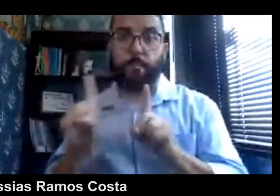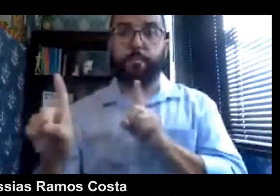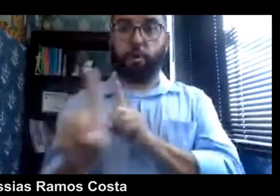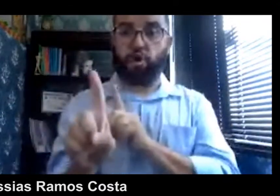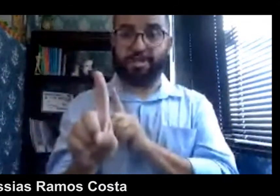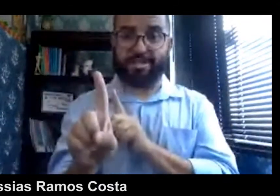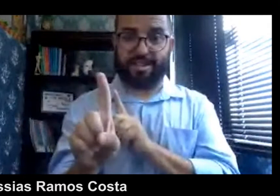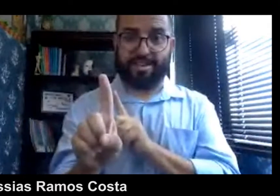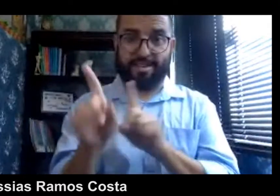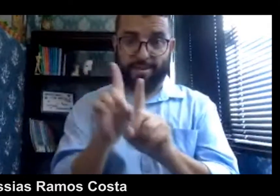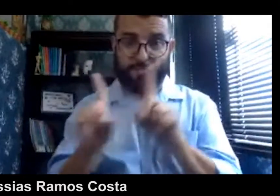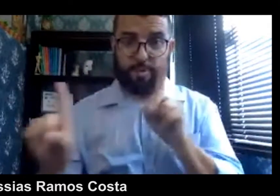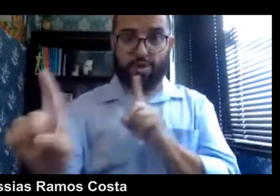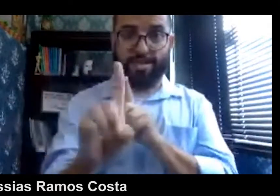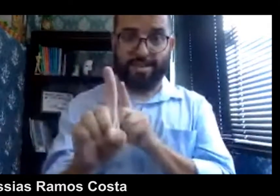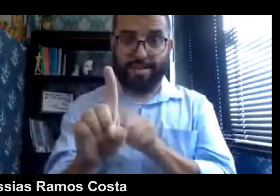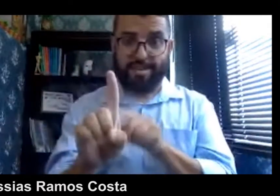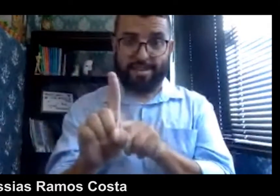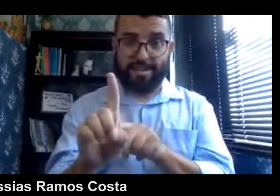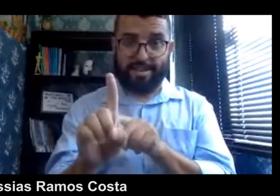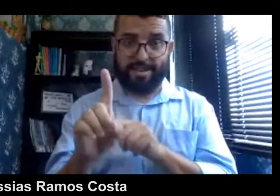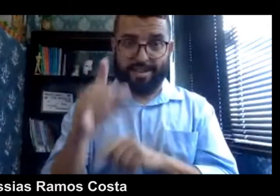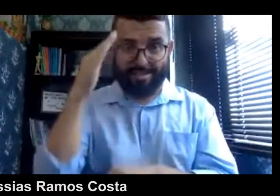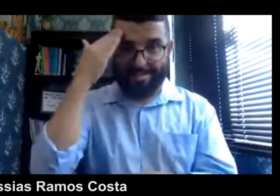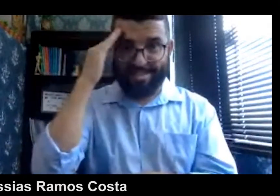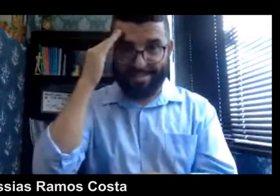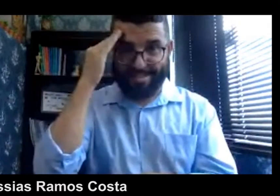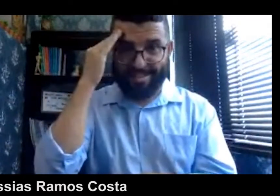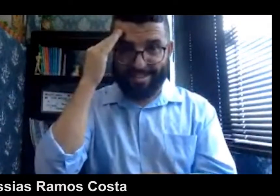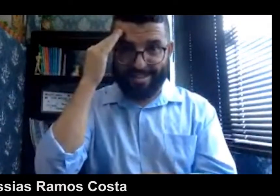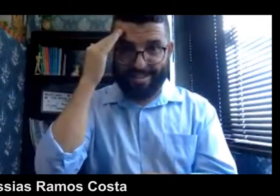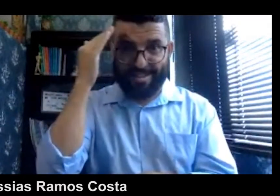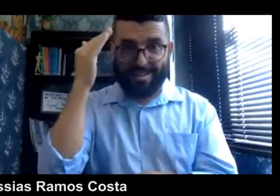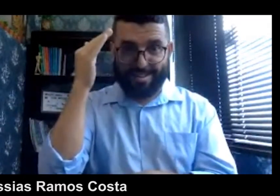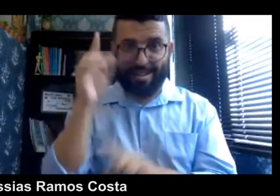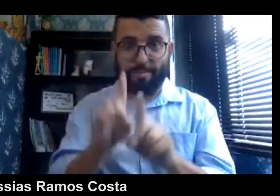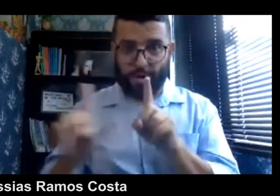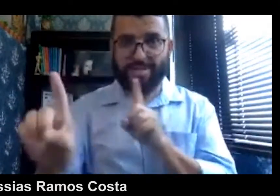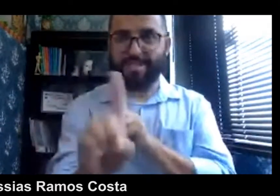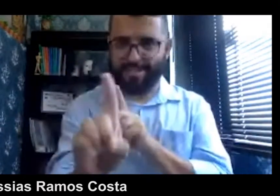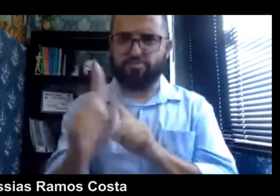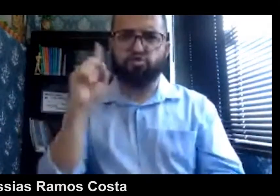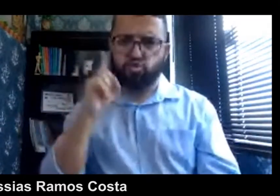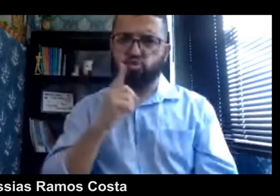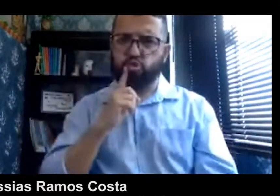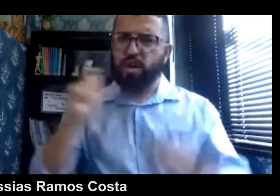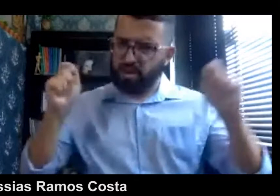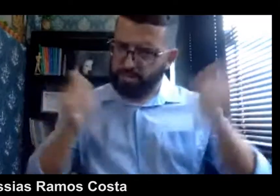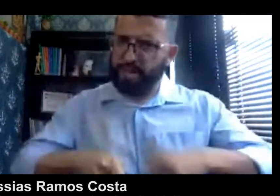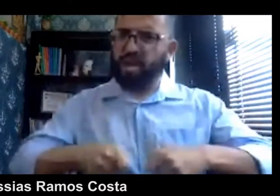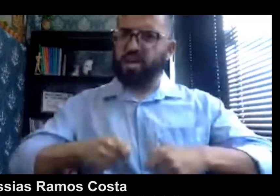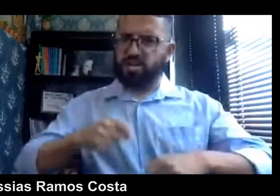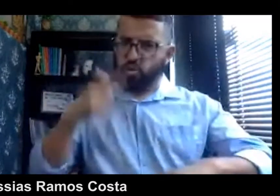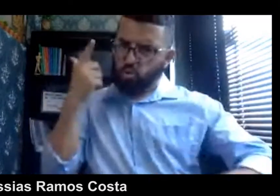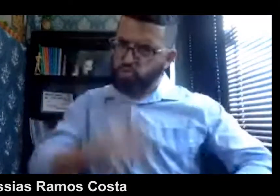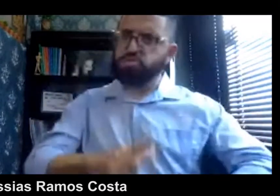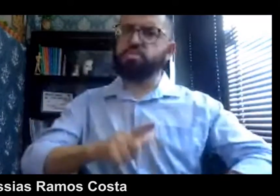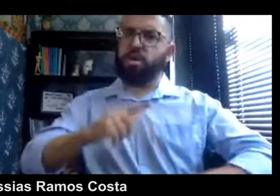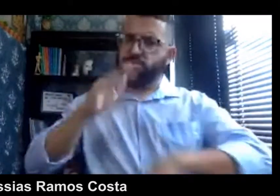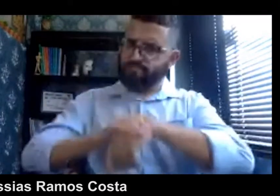melhor conseguir ter esse referencial. Hoje, ter o seu lugar. O surdo pode, ele